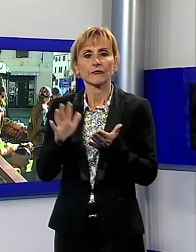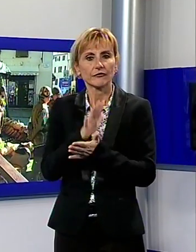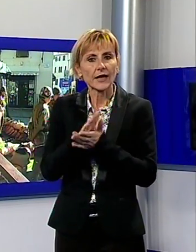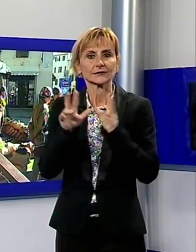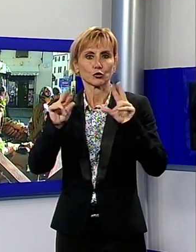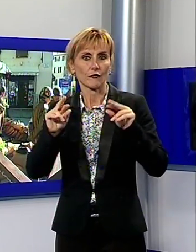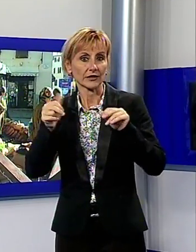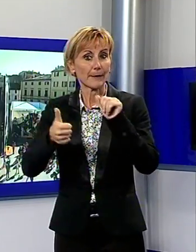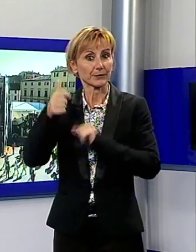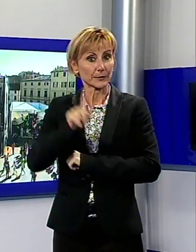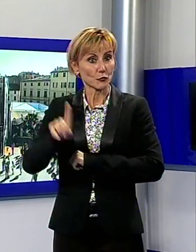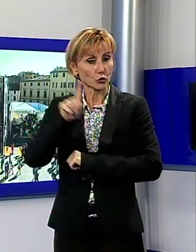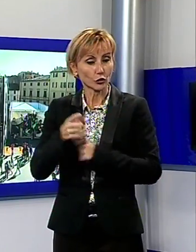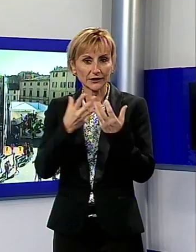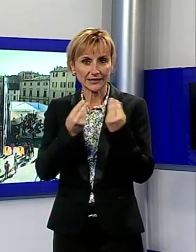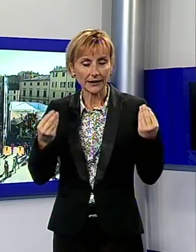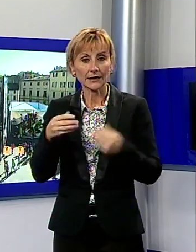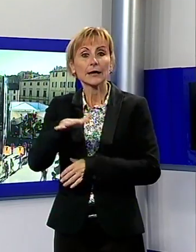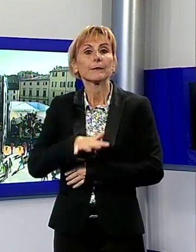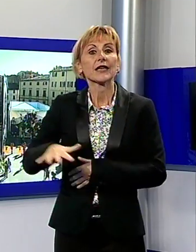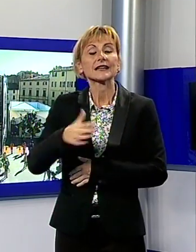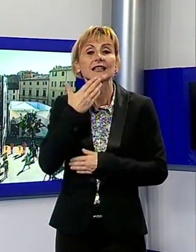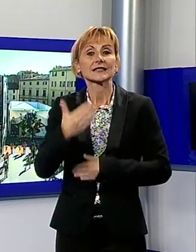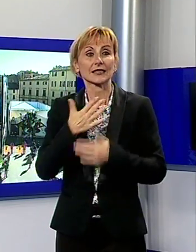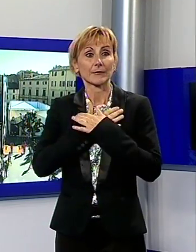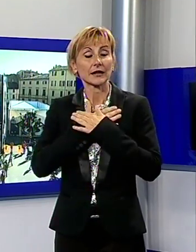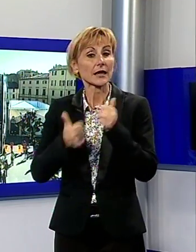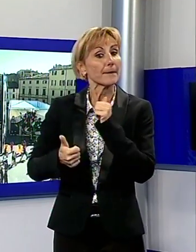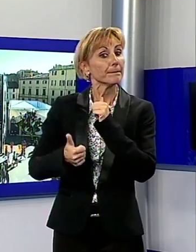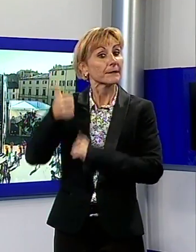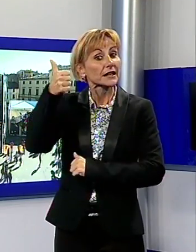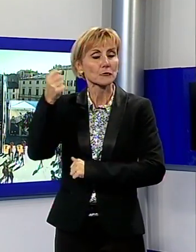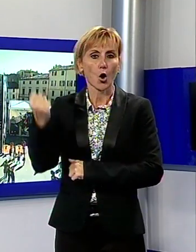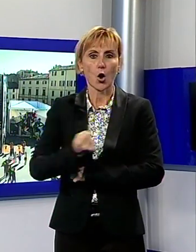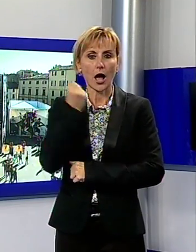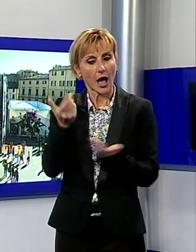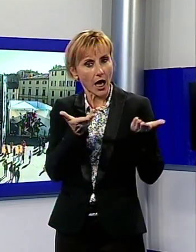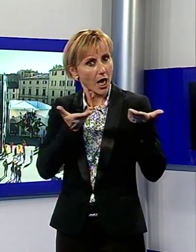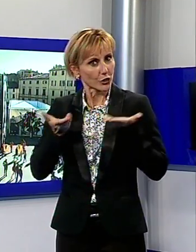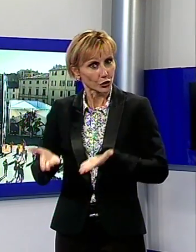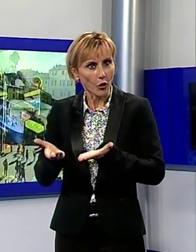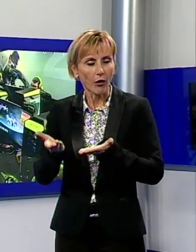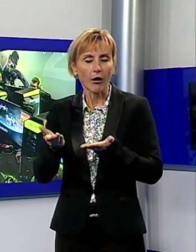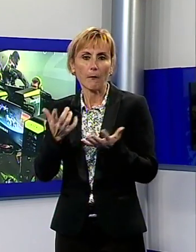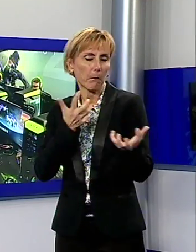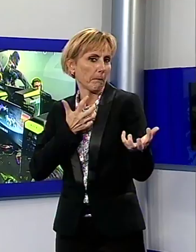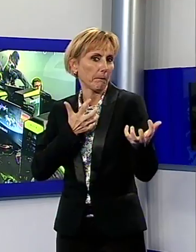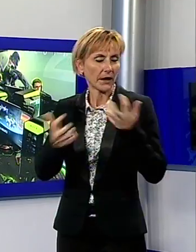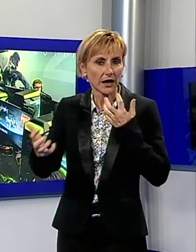questo primo giorno. Piazza Santa Maria per il primo anno ospita il festival e lo fa in maniera spettacolare con tre grandi